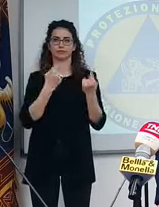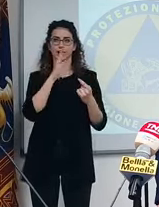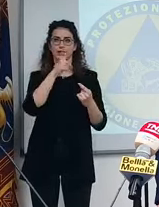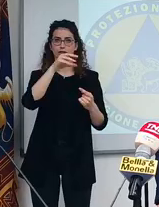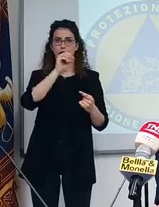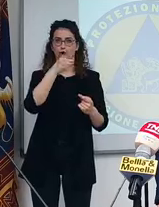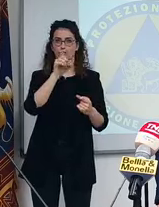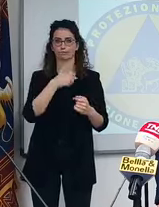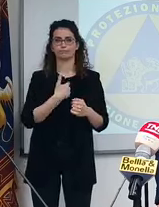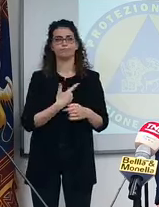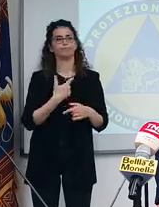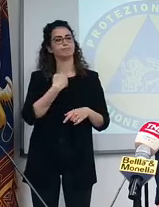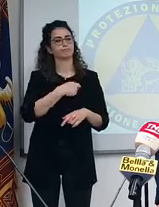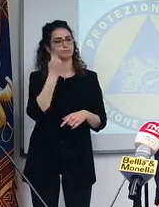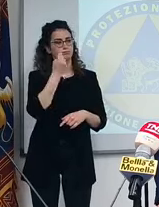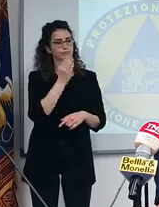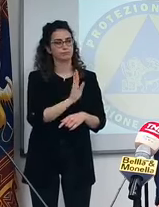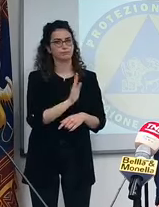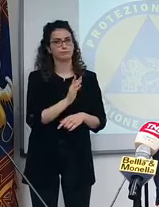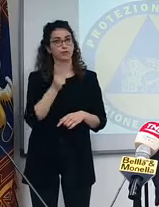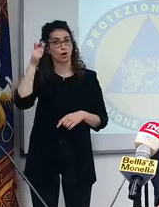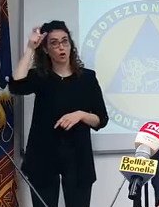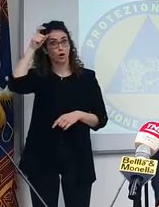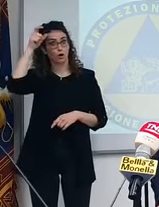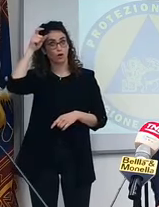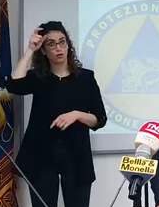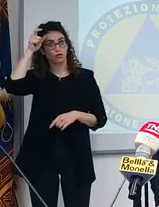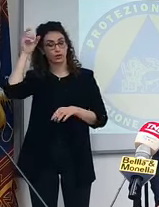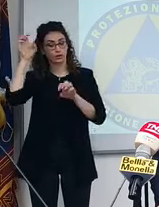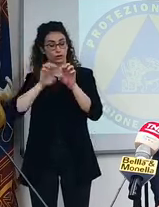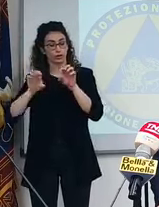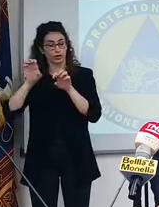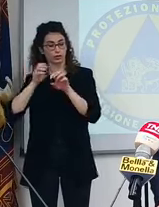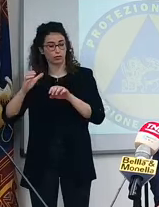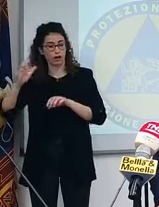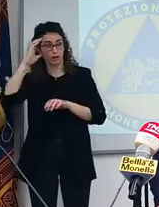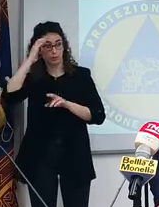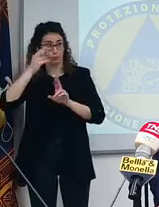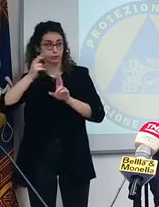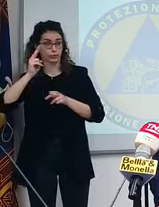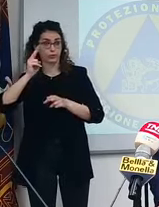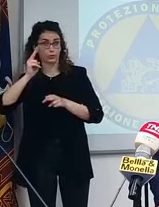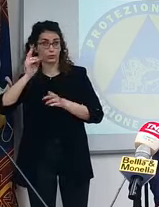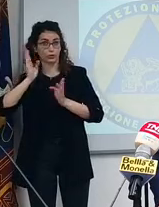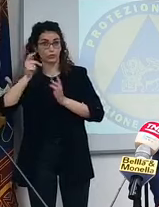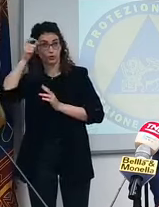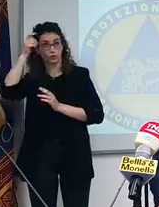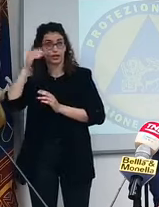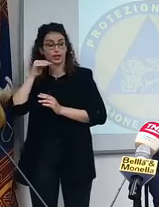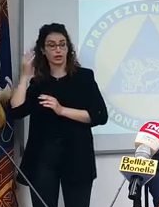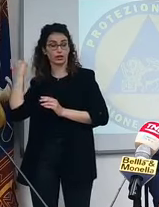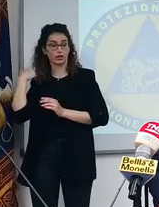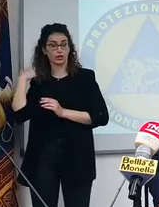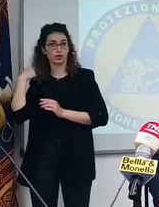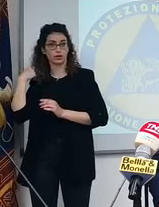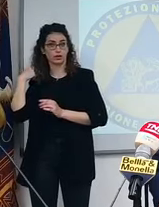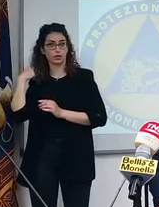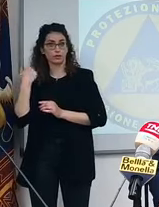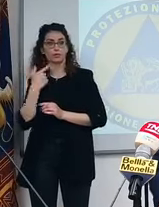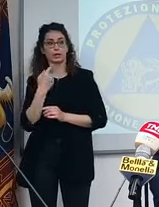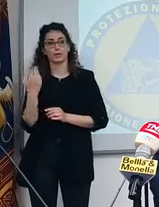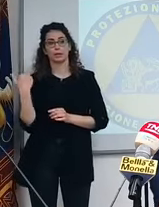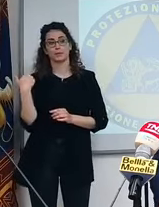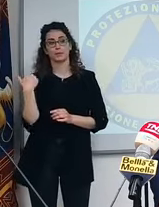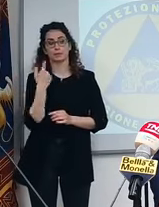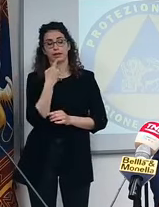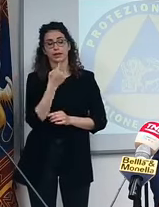Presidente, secondo lei questo Governo ascolta di più le regioni? Possiamo, anche parlando, si è espresso prima per quanto